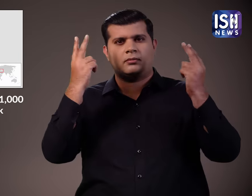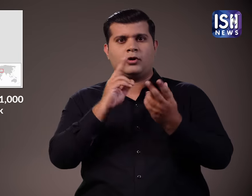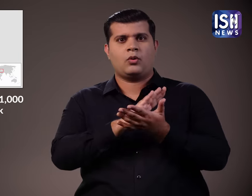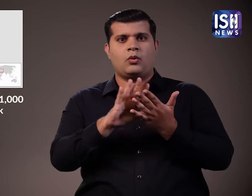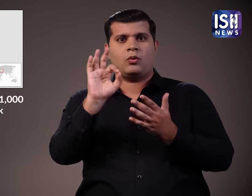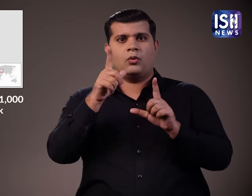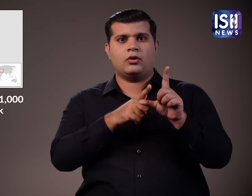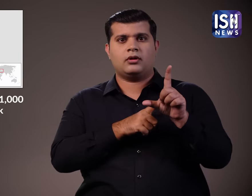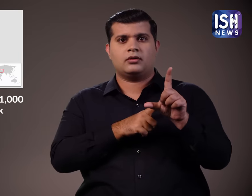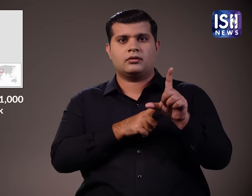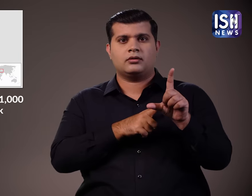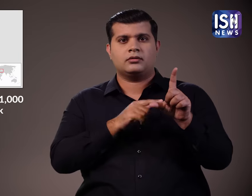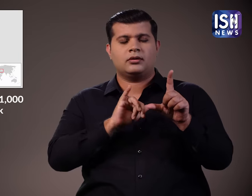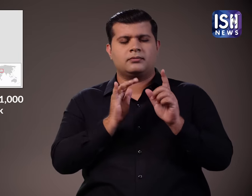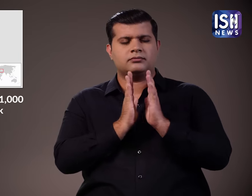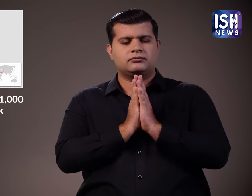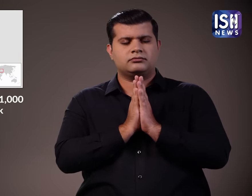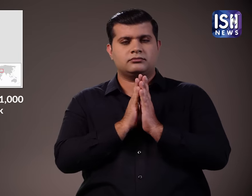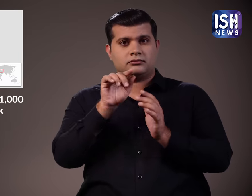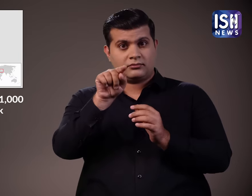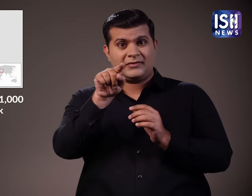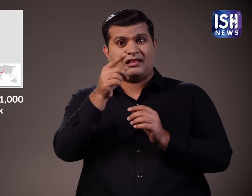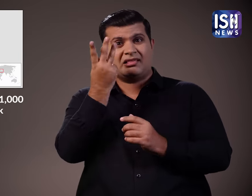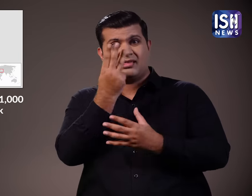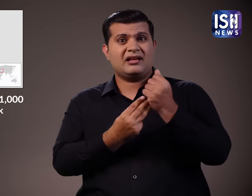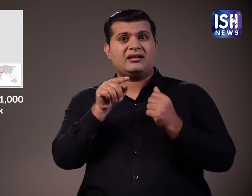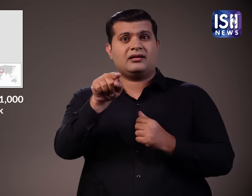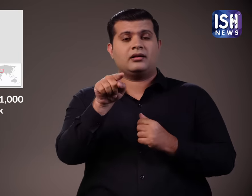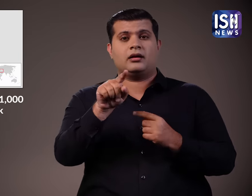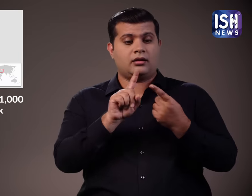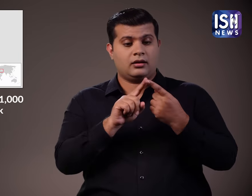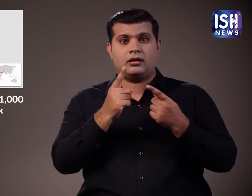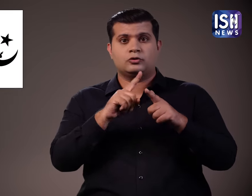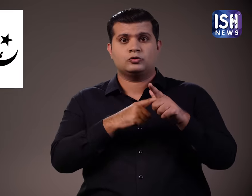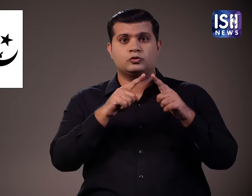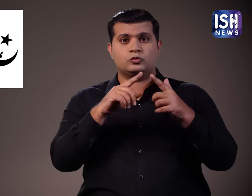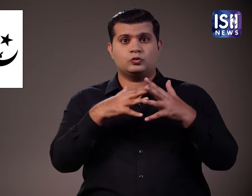से एक है। ये यहुदियों, इसाईयों और मुसल्मानों द्वारा पूजनियस्तान